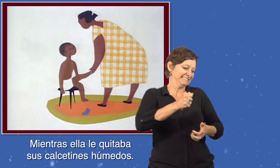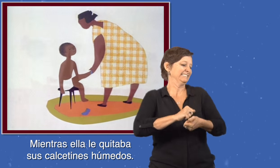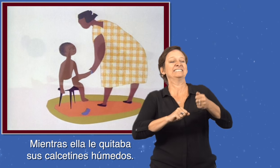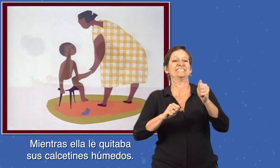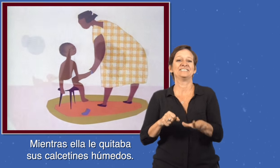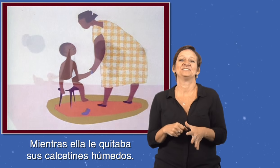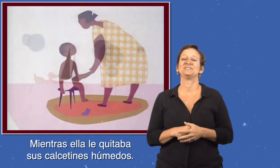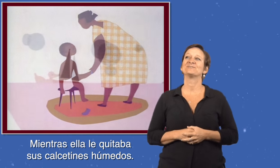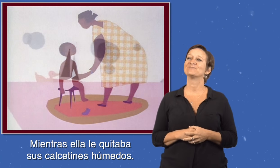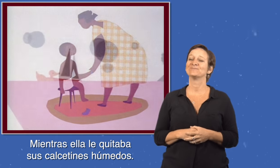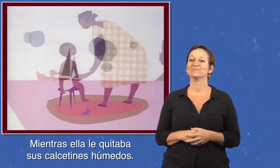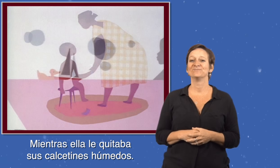calcetines húmedos.